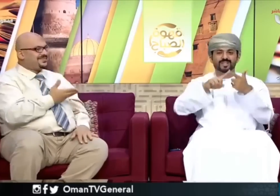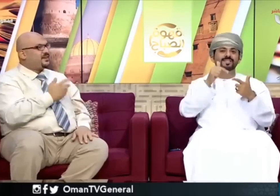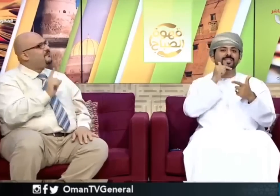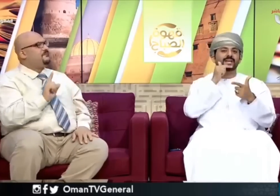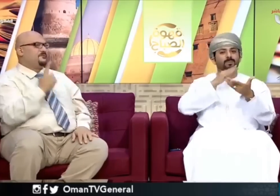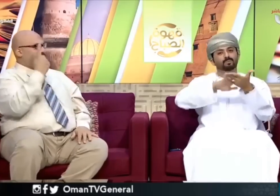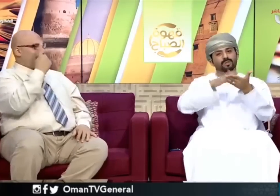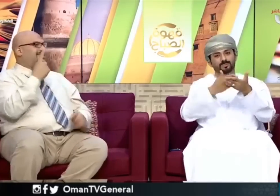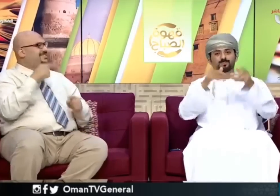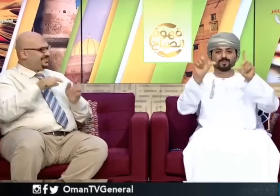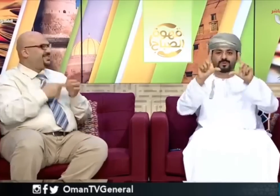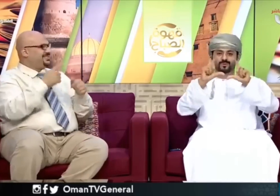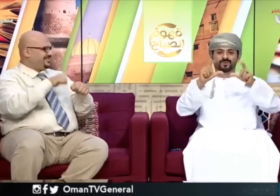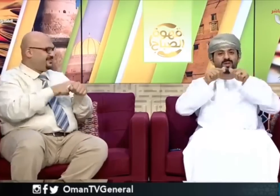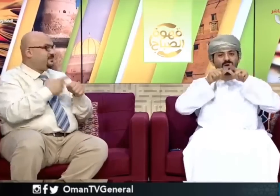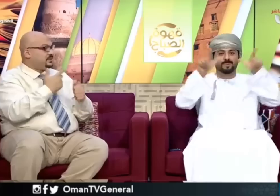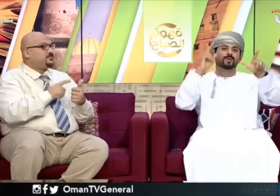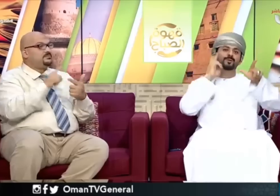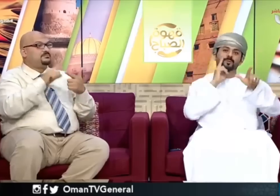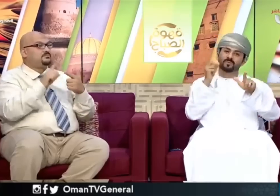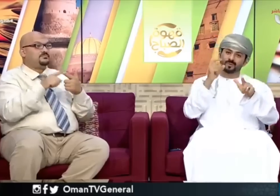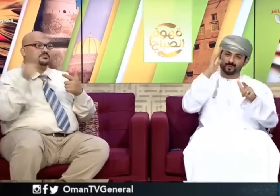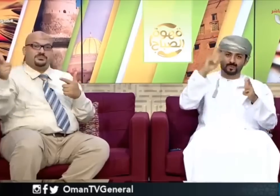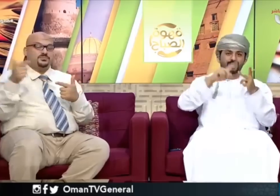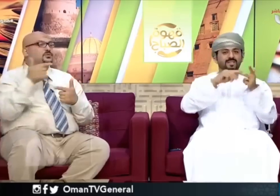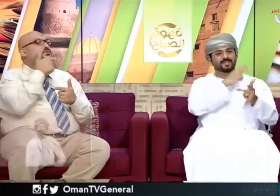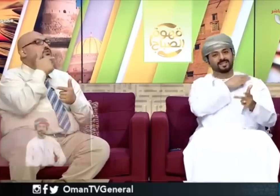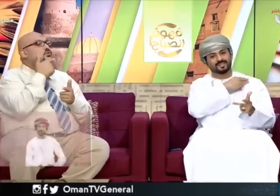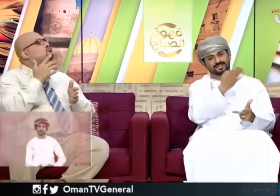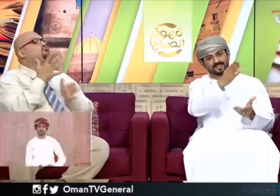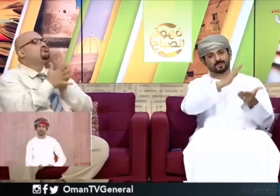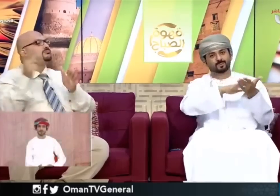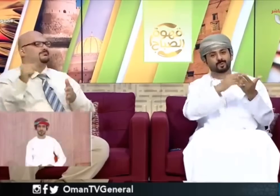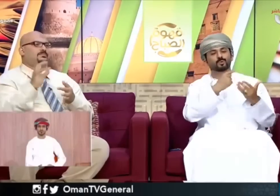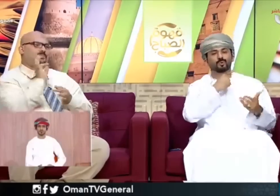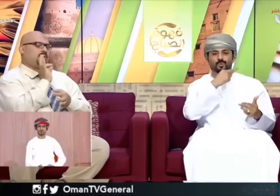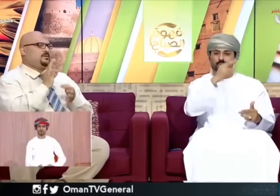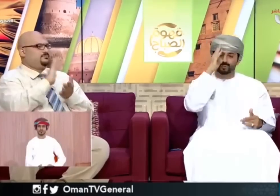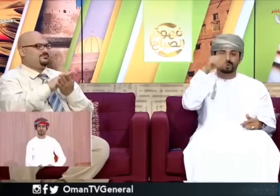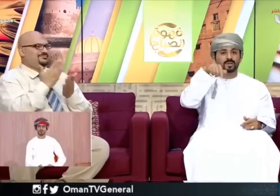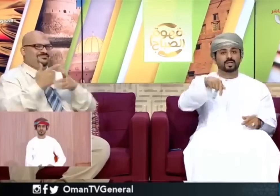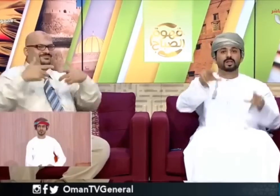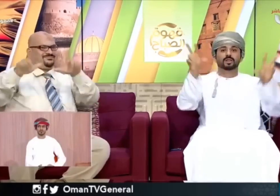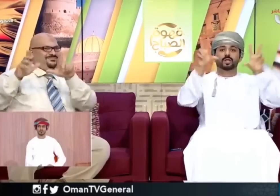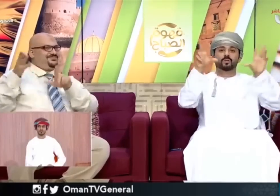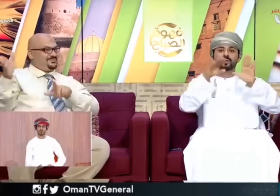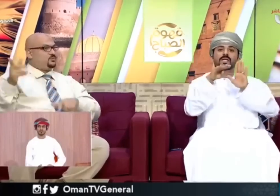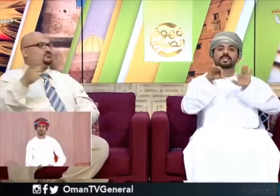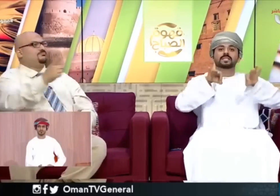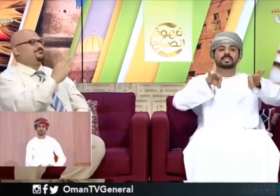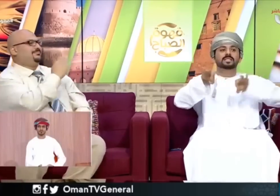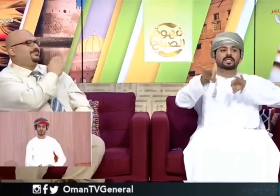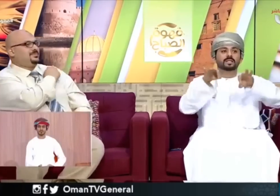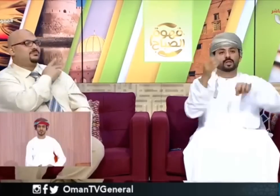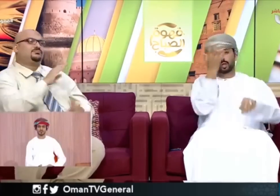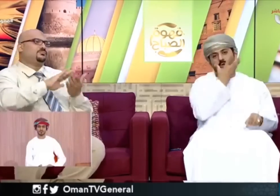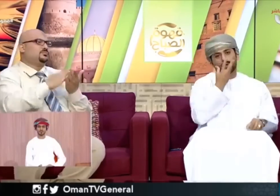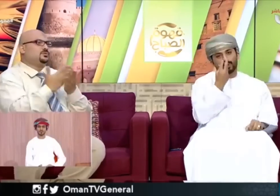أيضا المترجم يحيى البراشدي يتكلم بلغة الإشارة وأيضا سعيد البداعي يترجم باللغة العربية